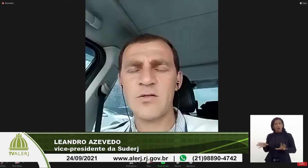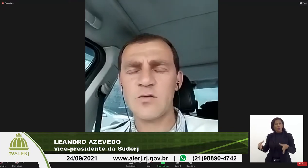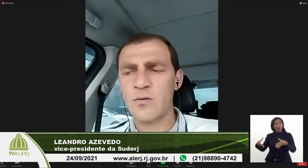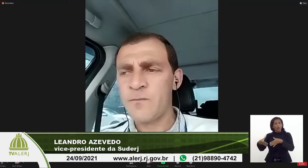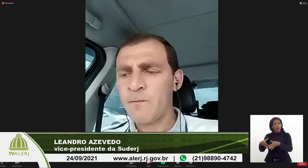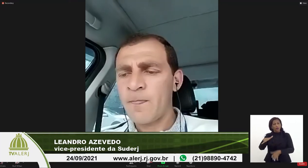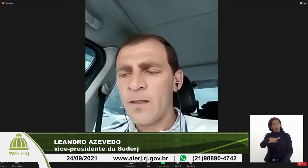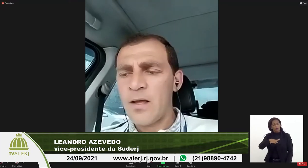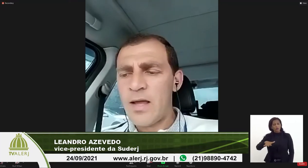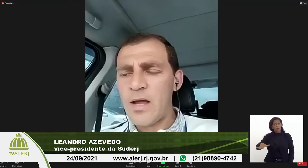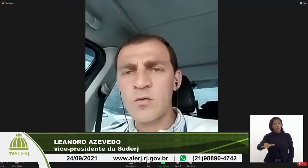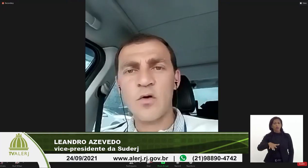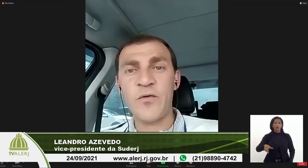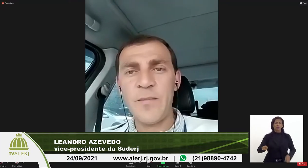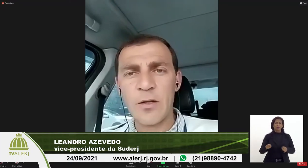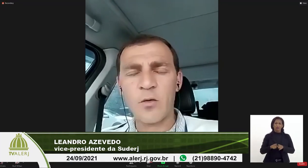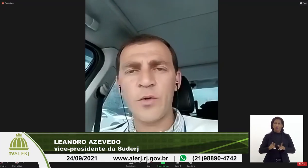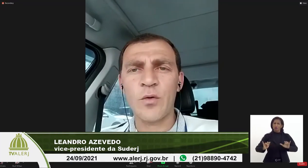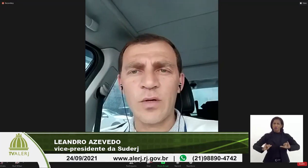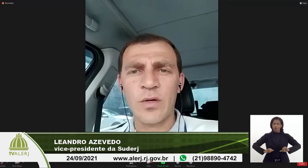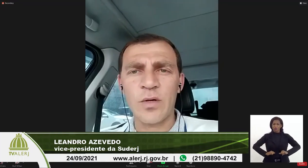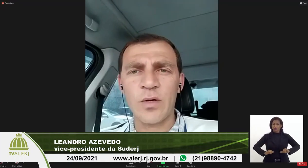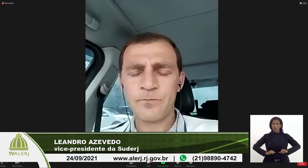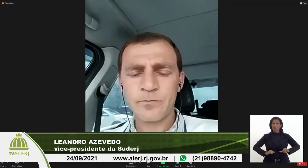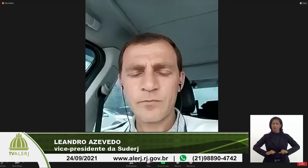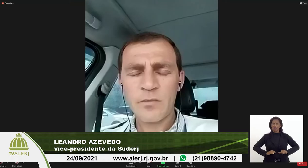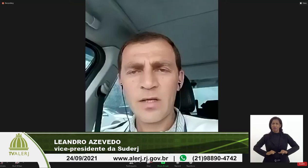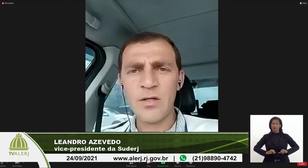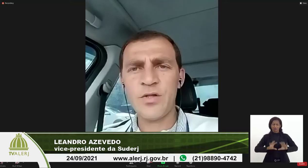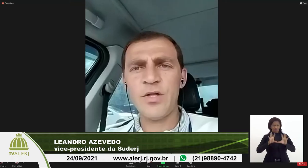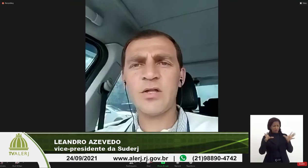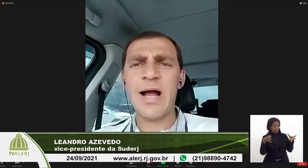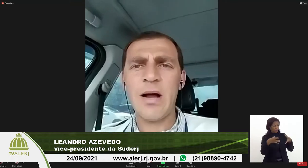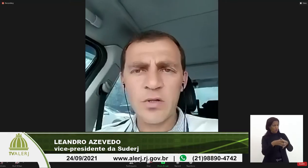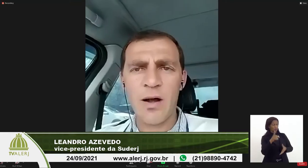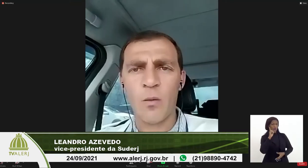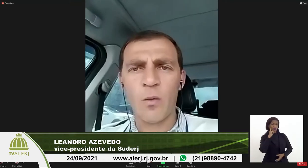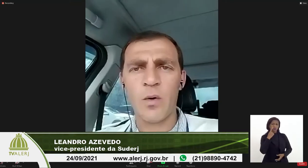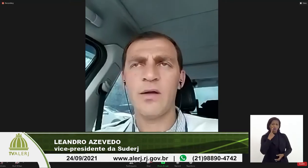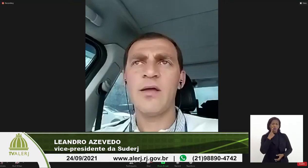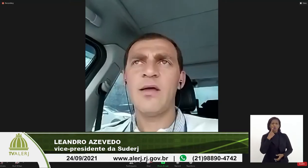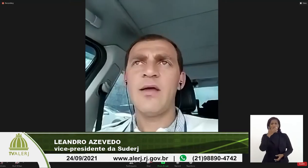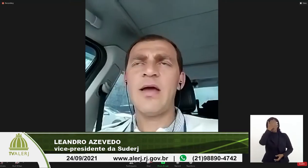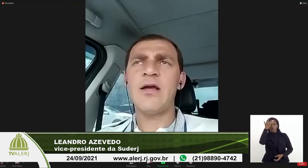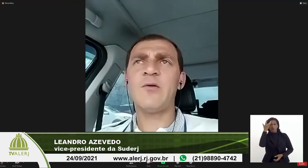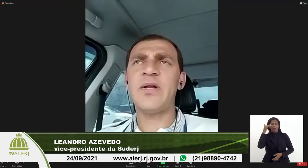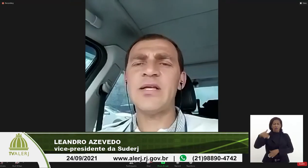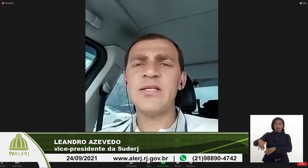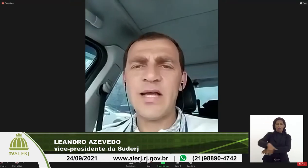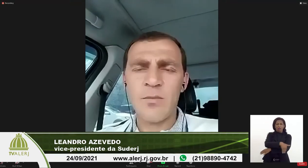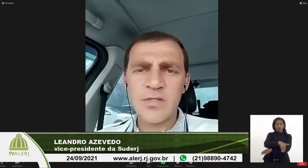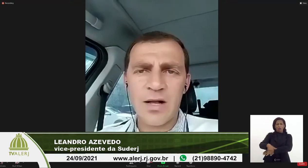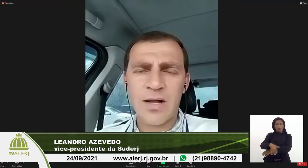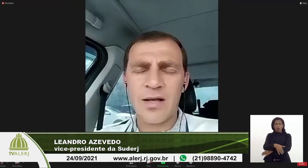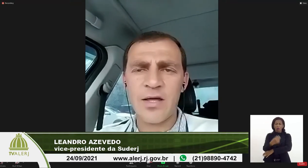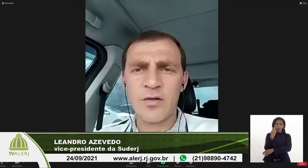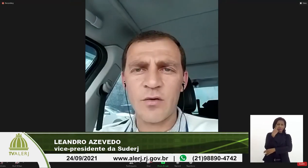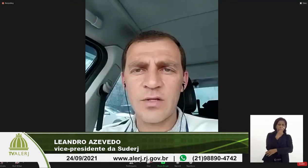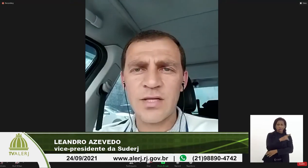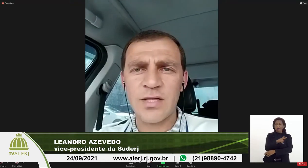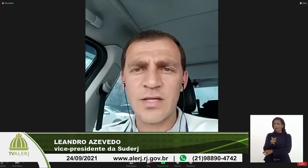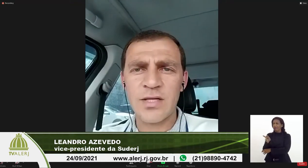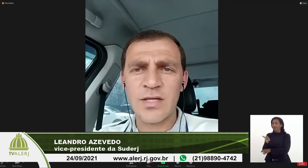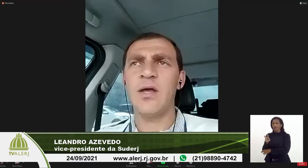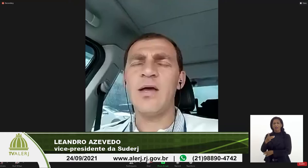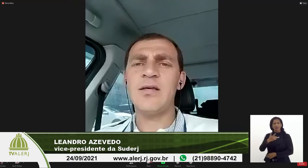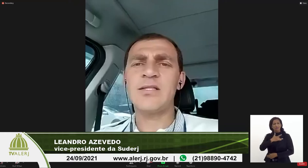espaços. É um sofrimento muito grande de estarmos na rua, de presenciarmos a questão